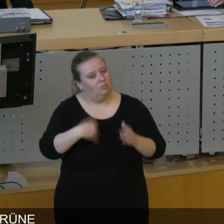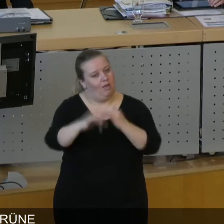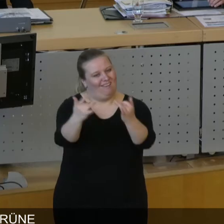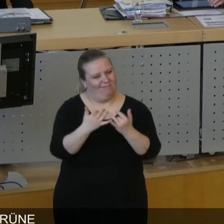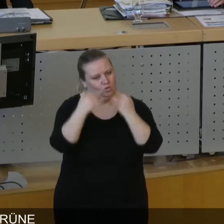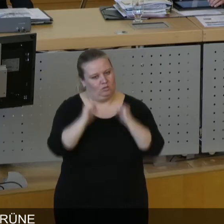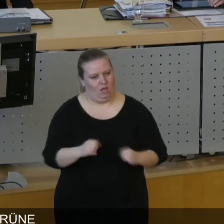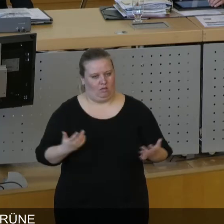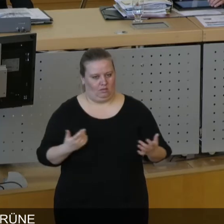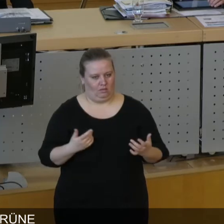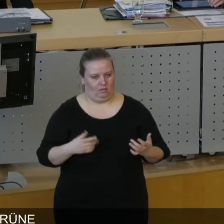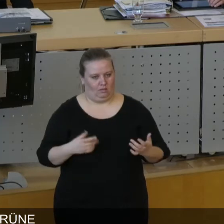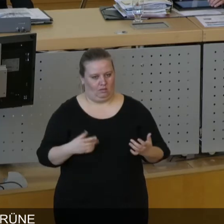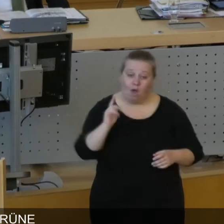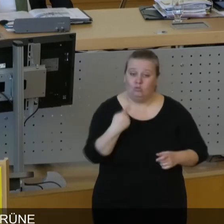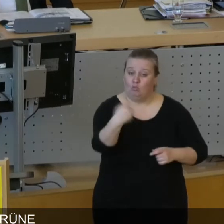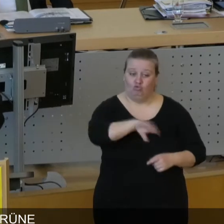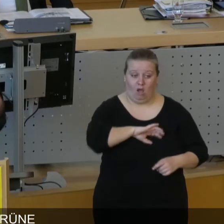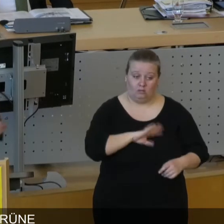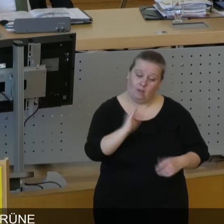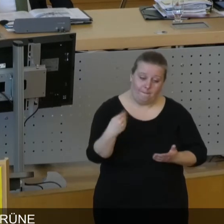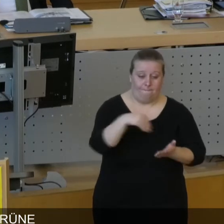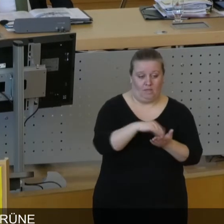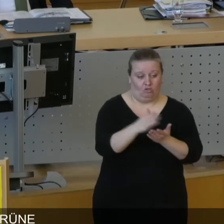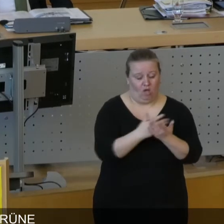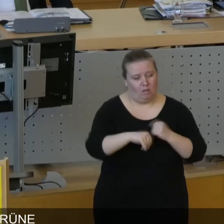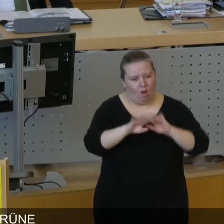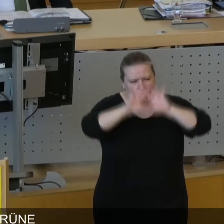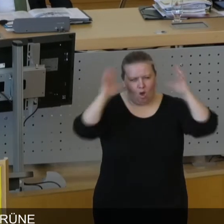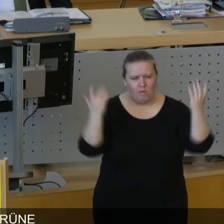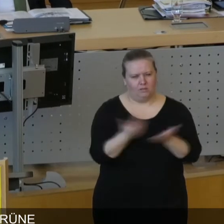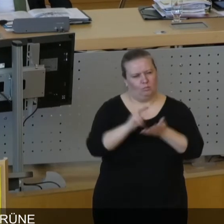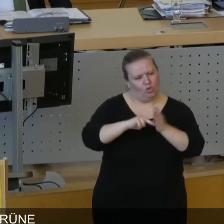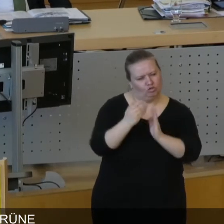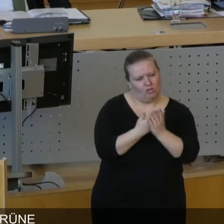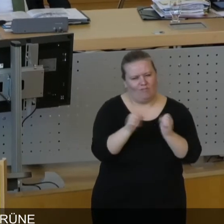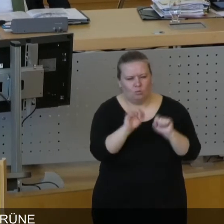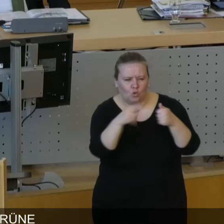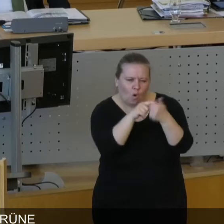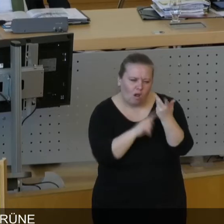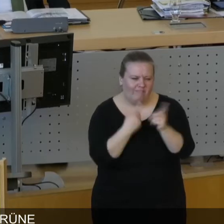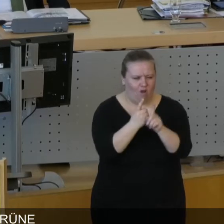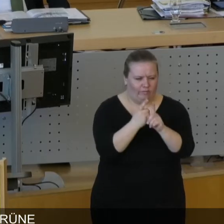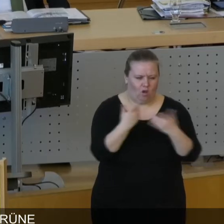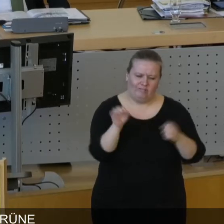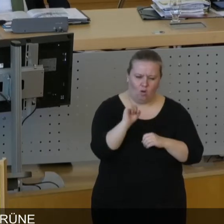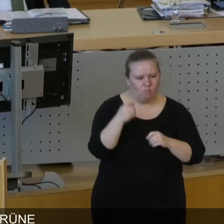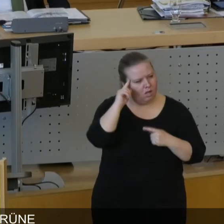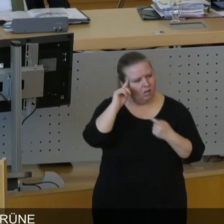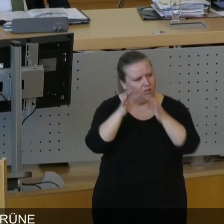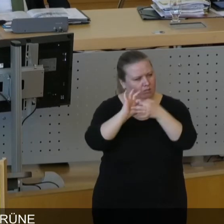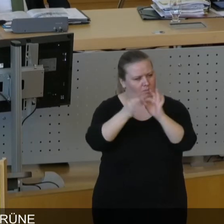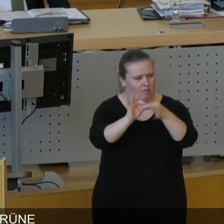Einfluss. Aber auch nur so haben sie die Chance, tatsächlich die Komplexität politischer Entscheidungen und widerstreitender Interessen auch